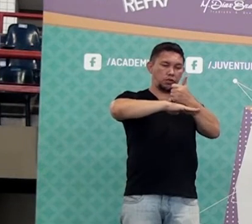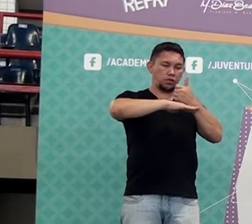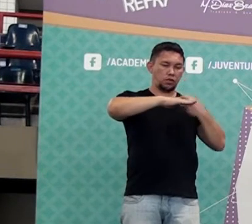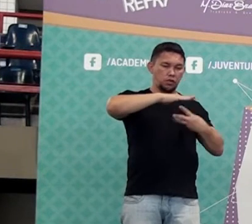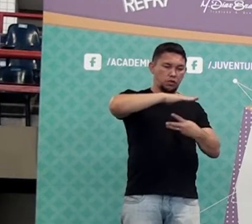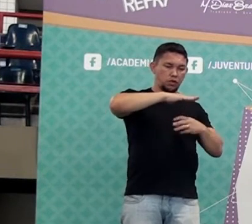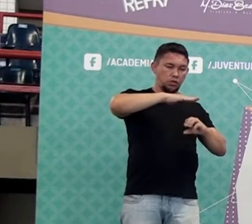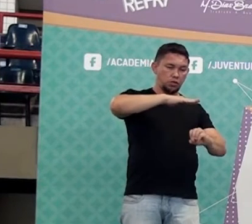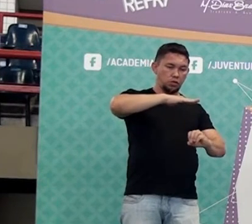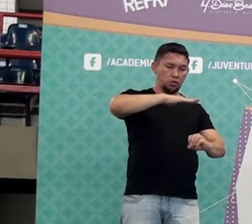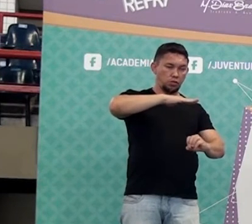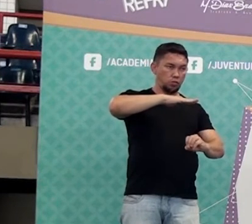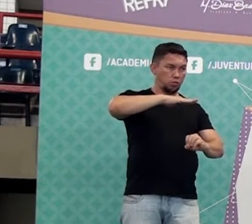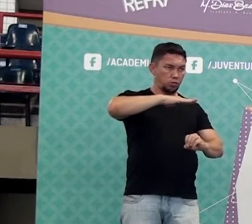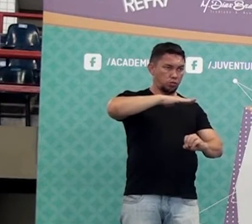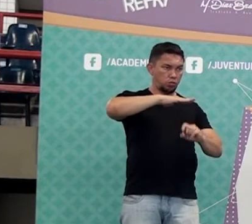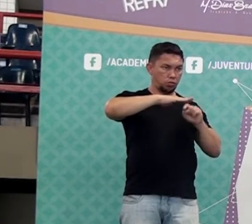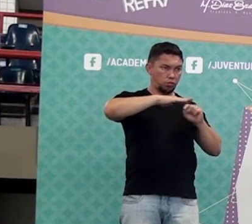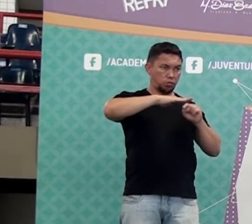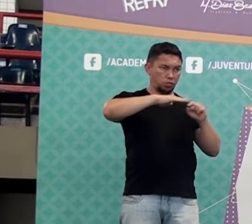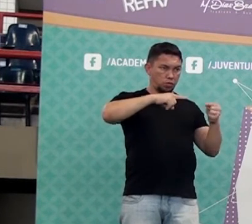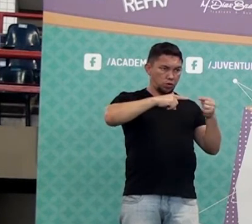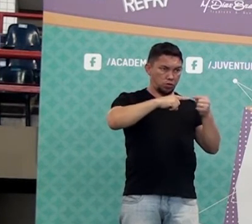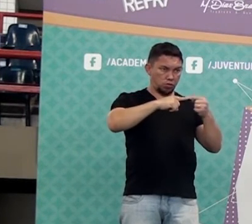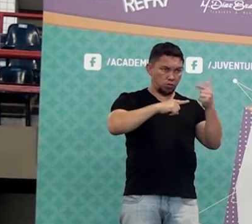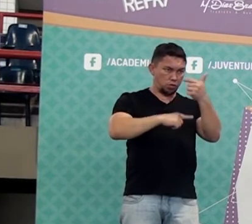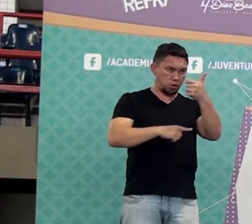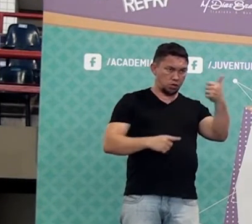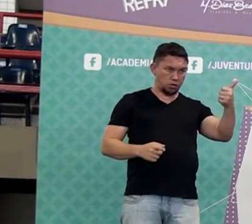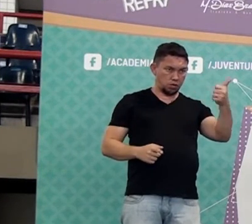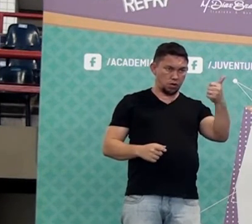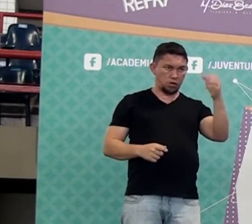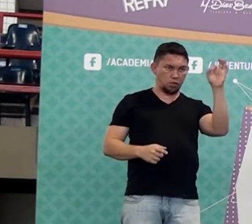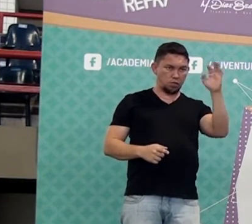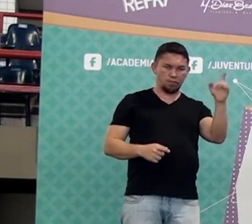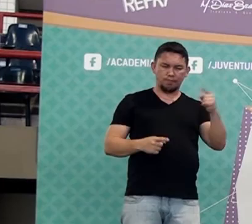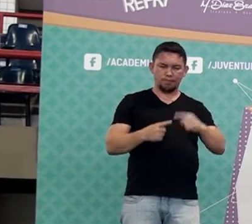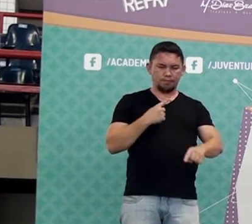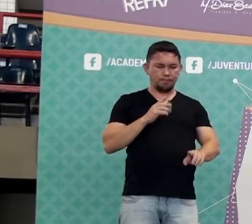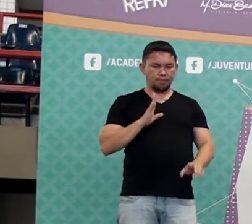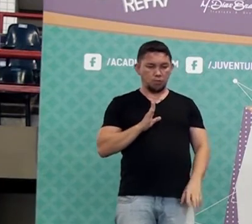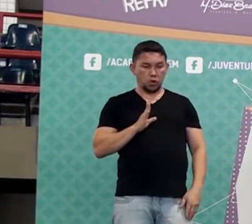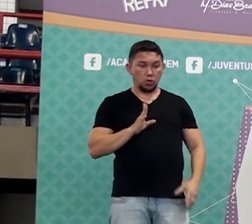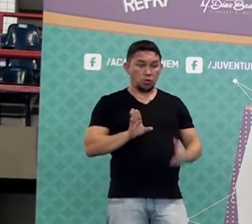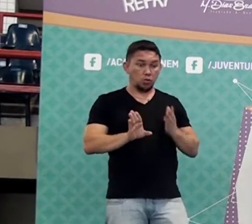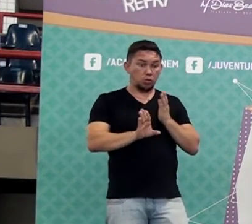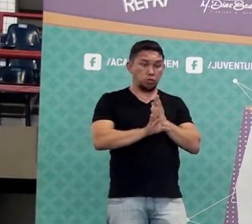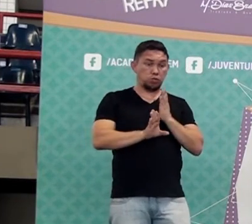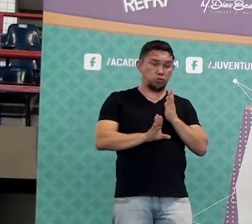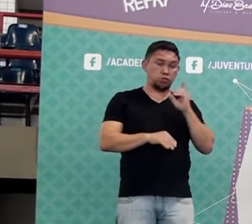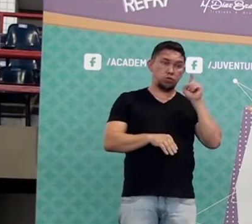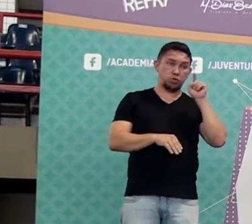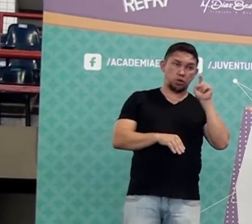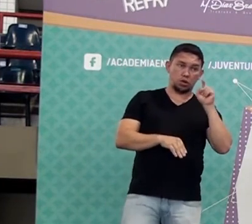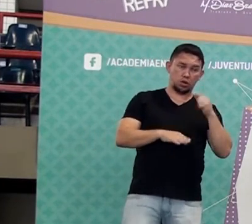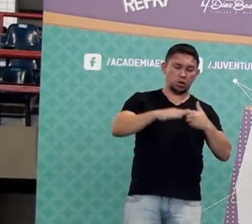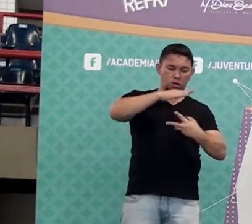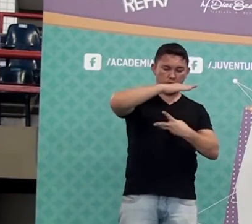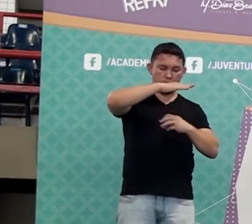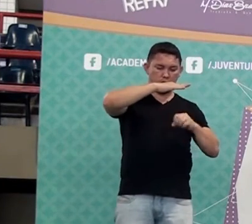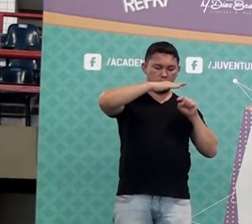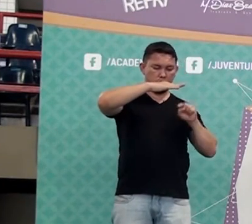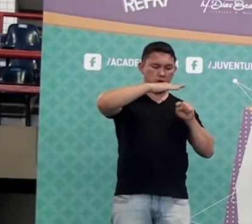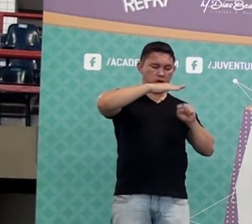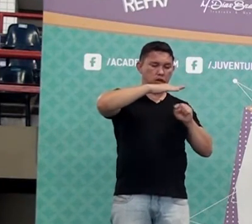por trezentos. Eu posso, pessoal, dizer que é vinte e por cento? Por que não? Porque o denominador é trezentos. E tem que ser